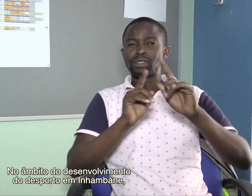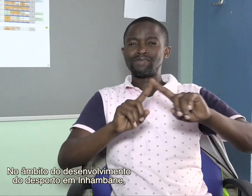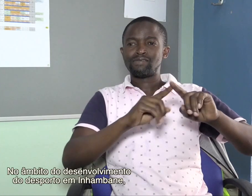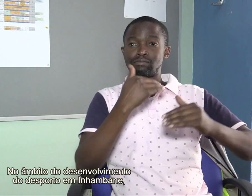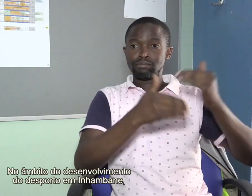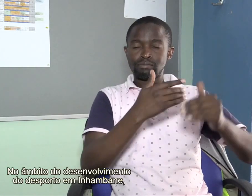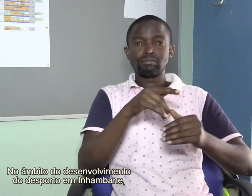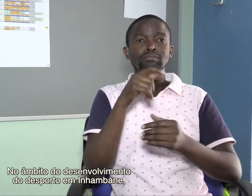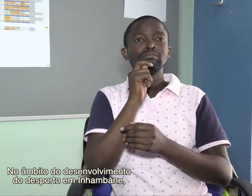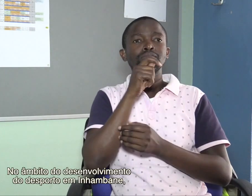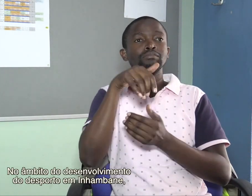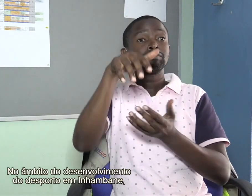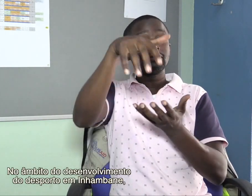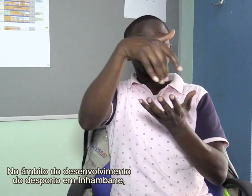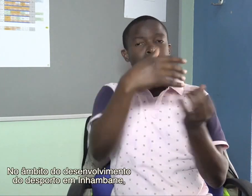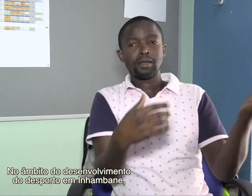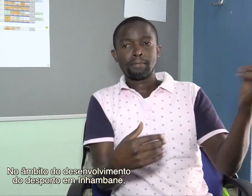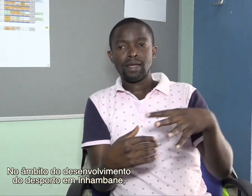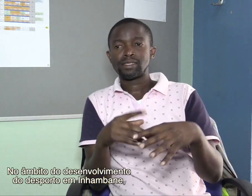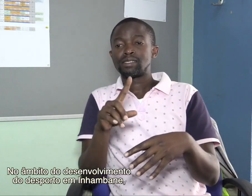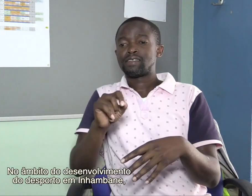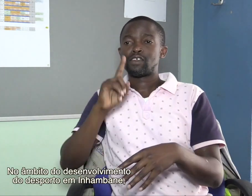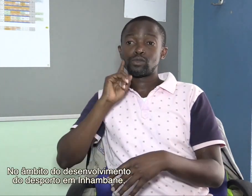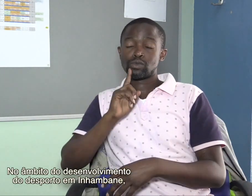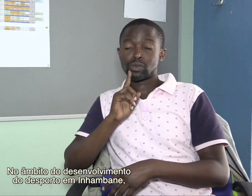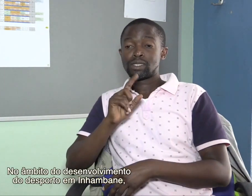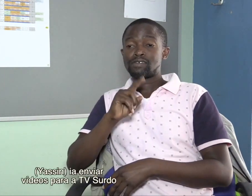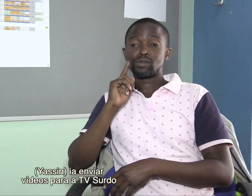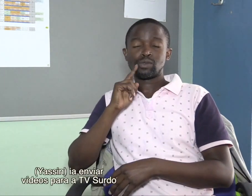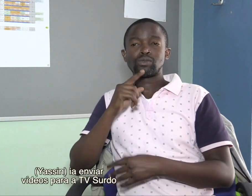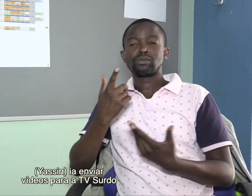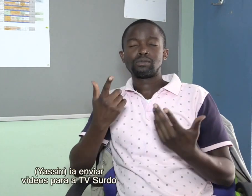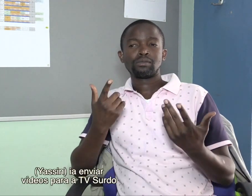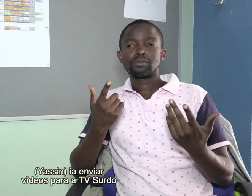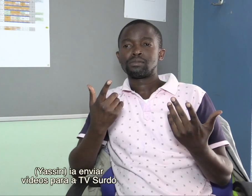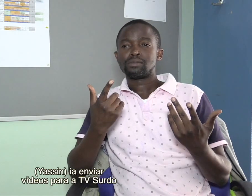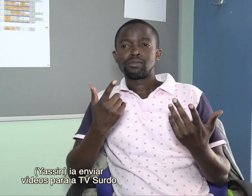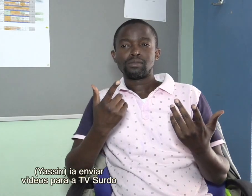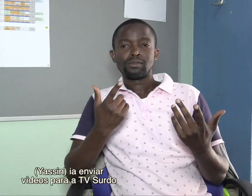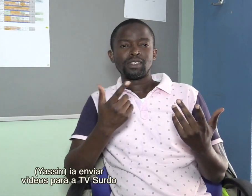e a questão do desenvolvimento do desporto, então ia enviar alguns vídeos para a TV Surdo,